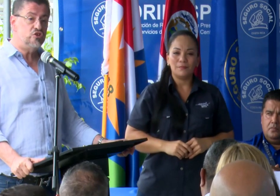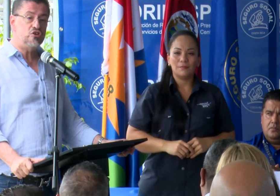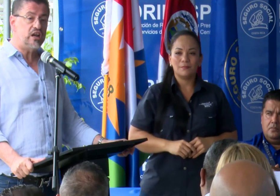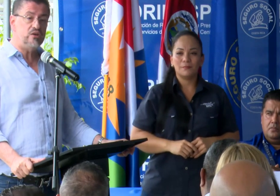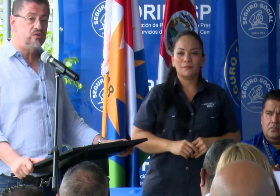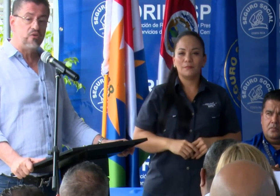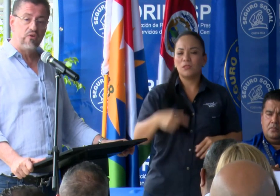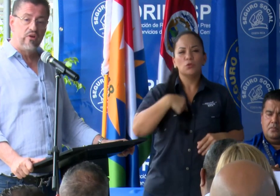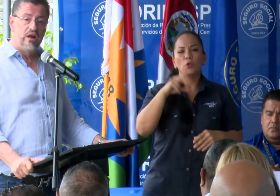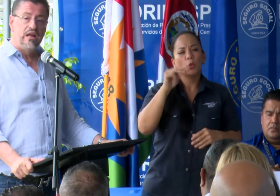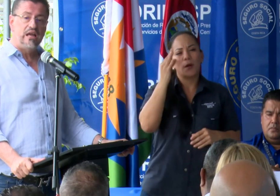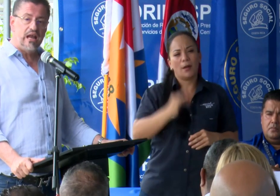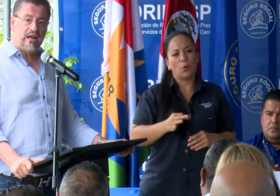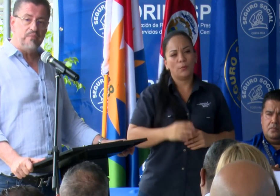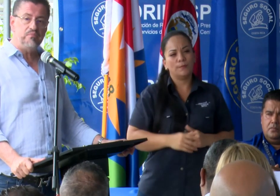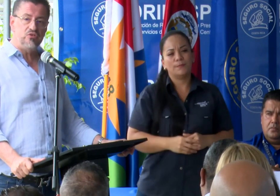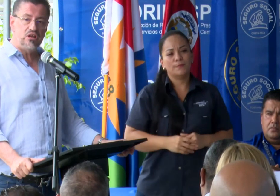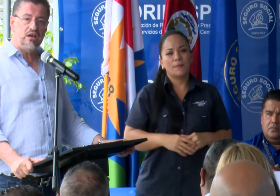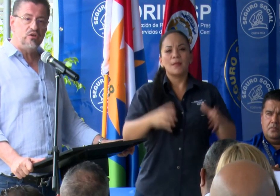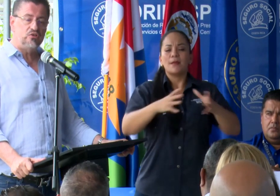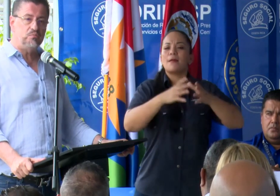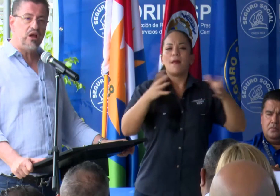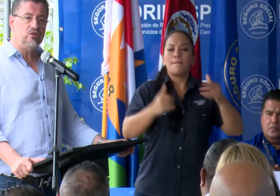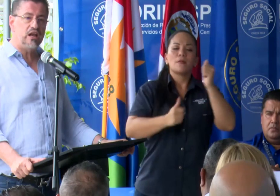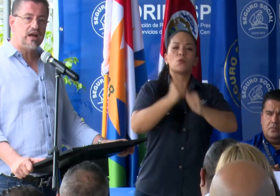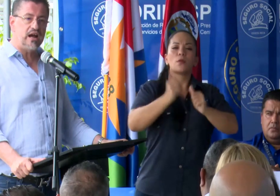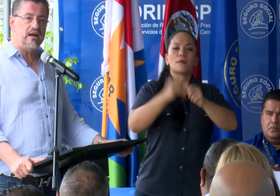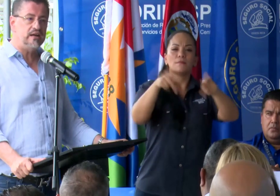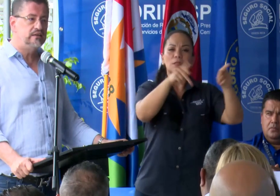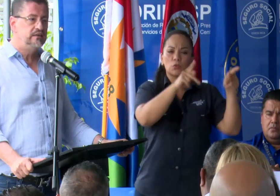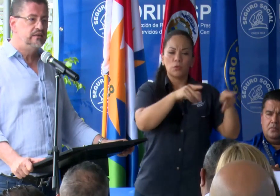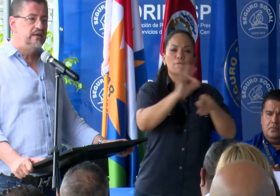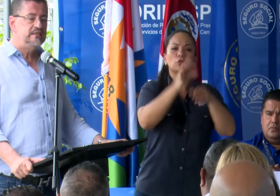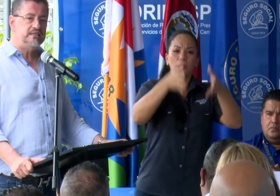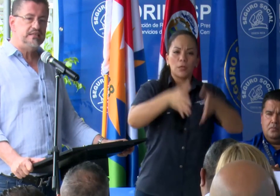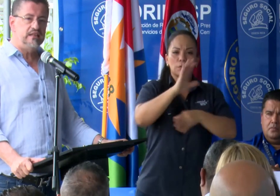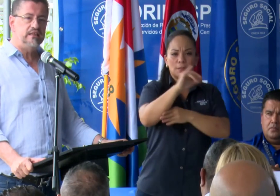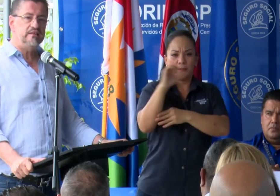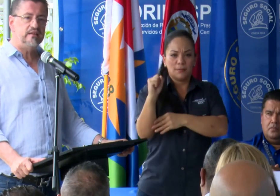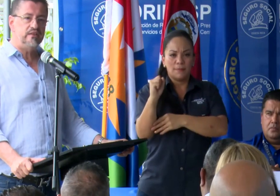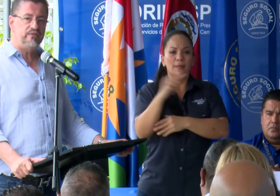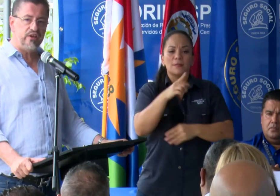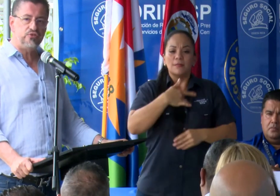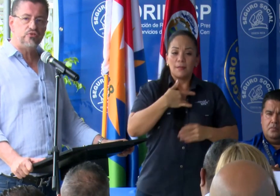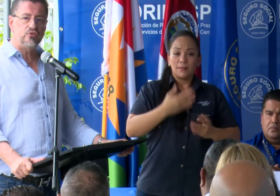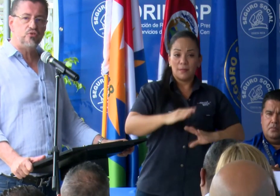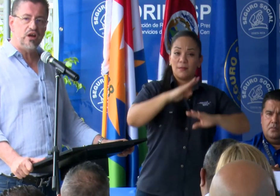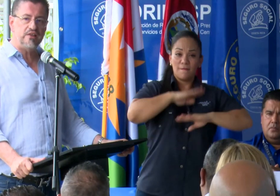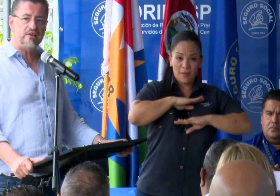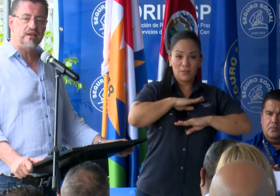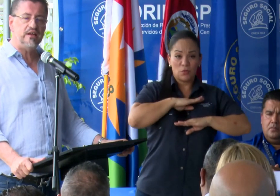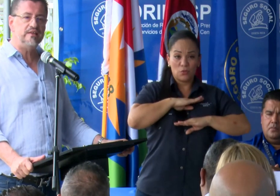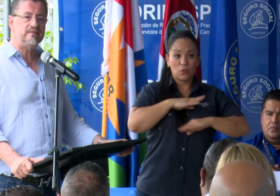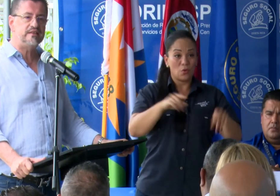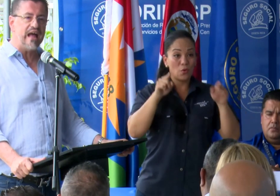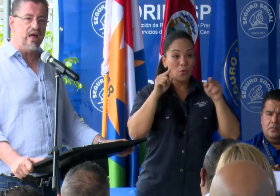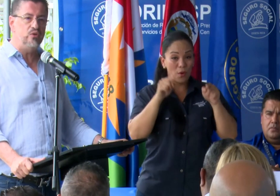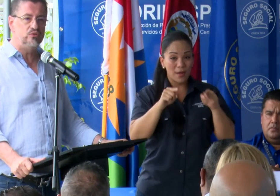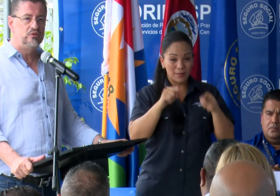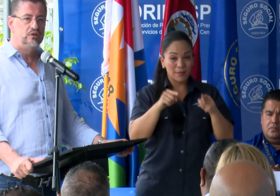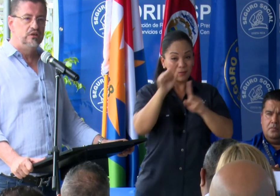Yo no creo que la gran mayoría de los empleados de la Caja se sientan satisfechos con ese